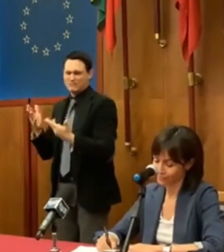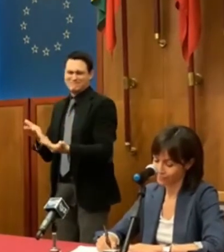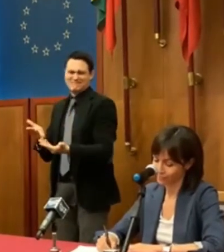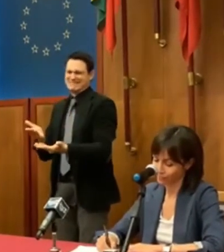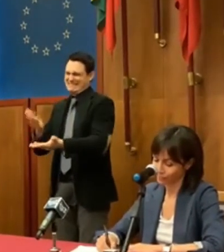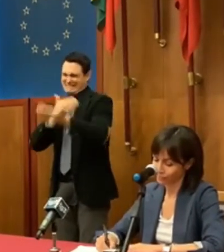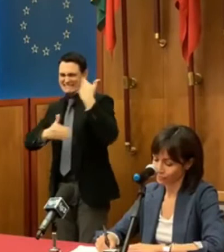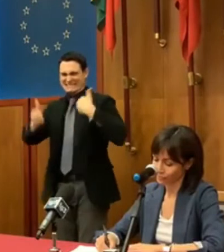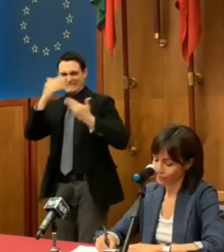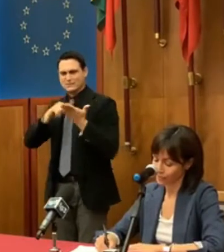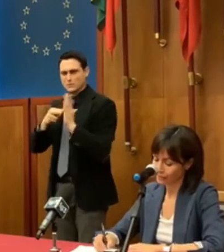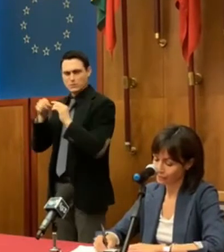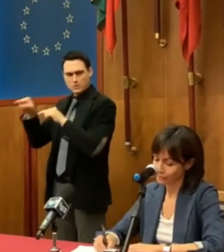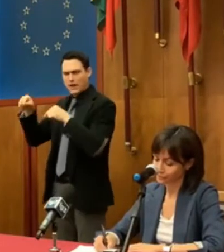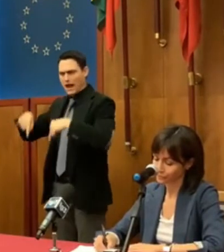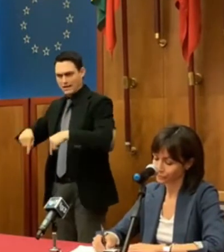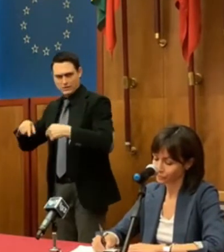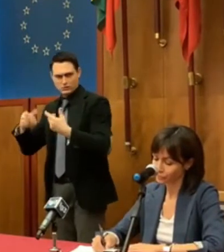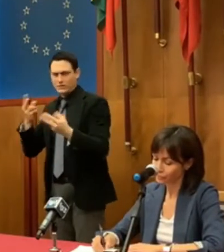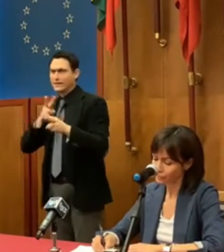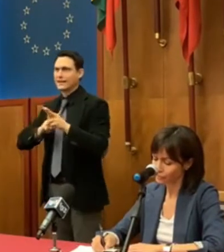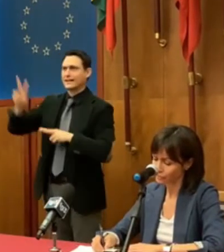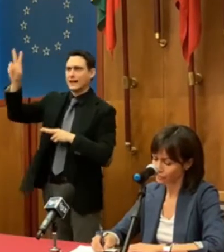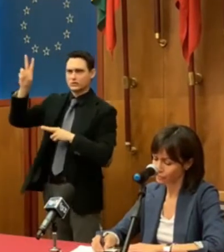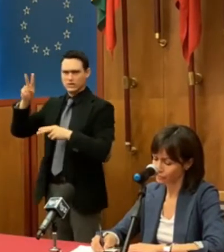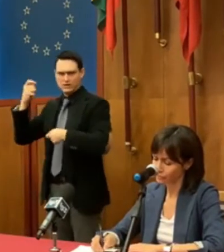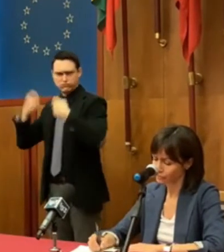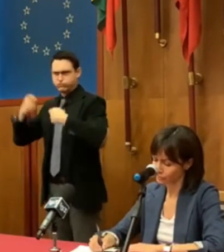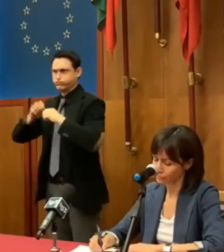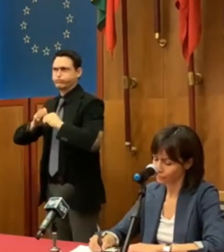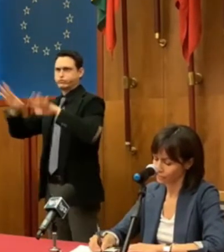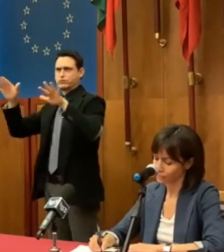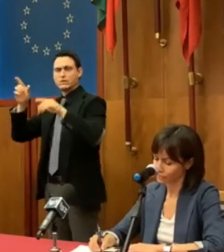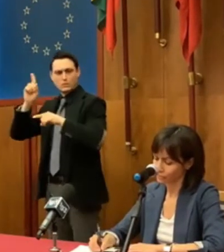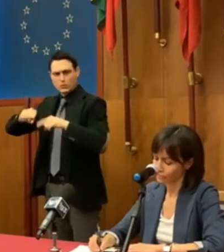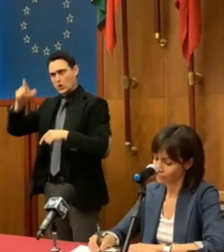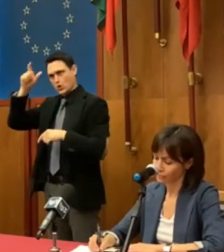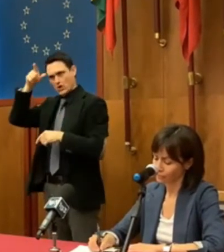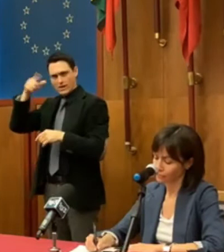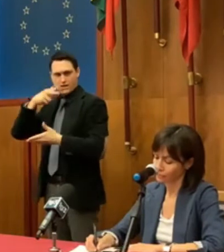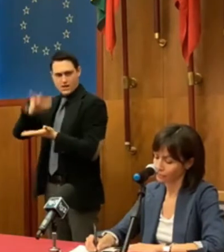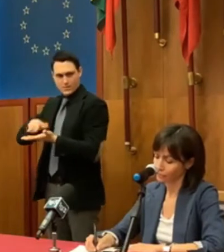adesso invece di portata nazionale ha avuto la strada libera in sede governativa anche alle camere.